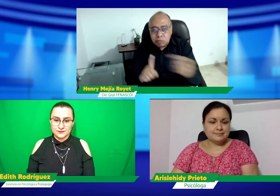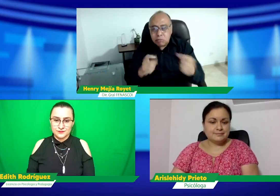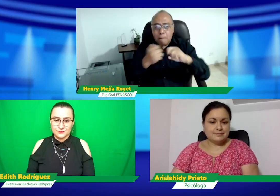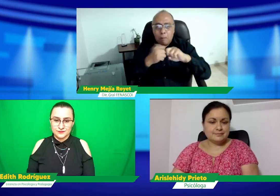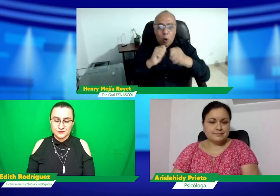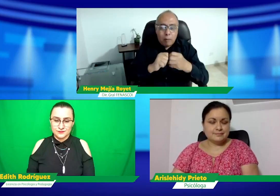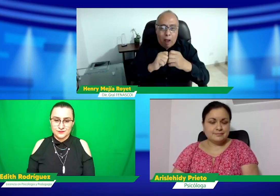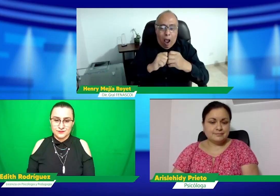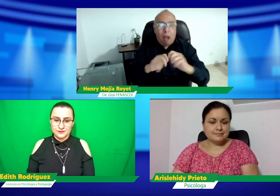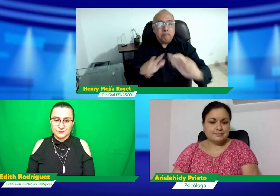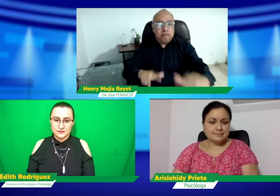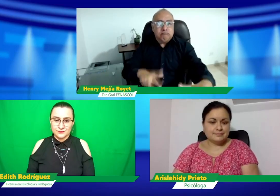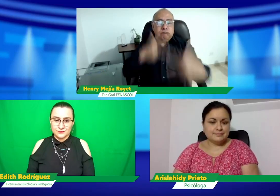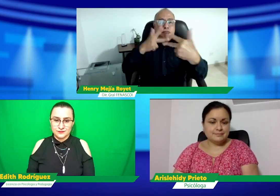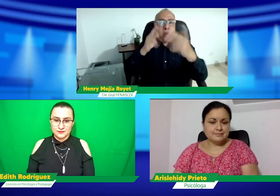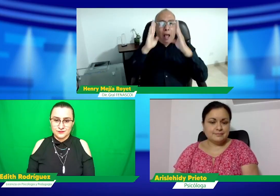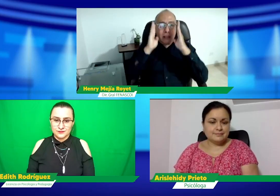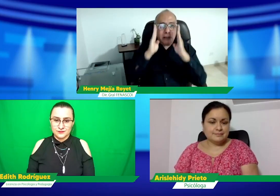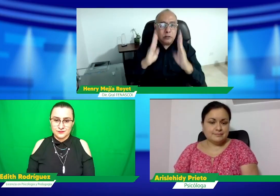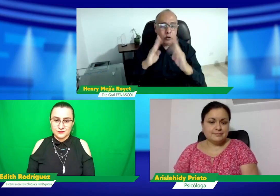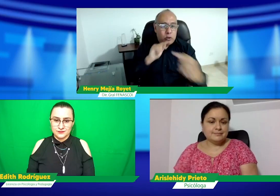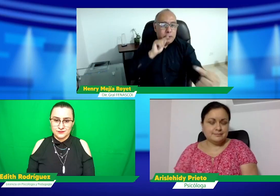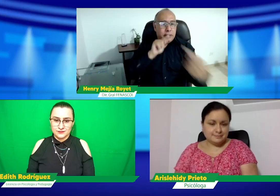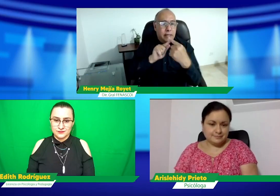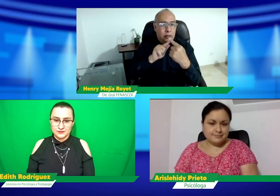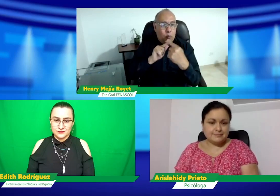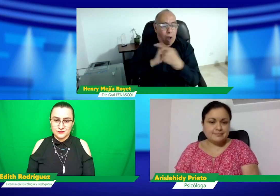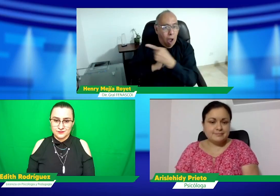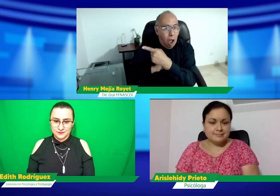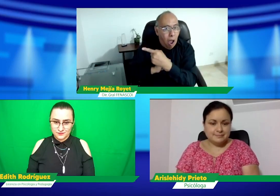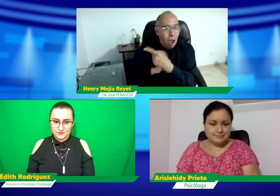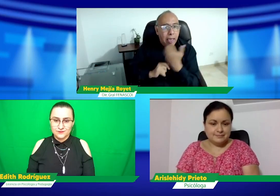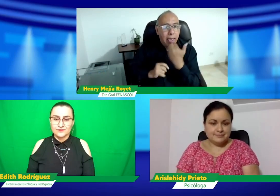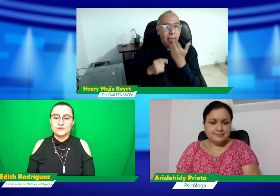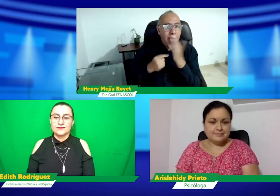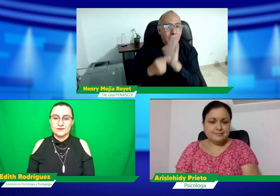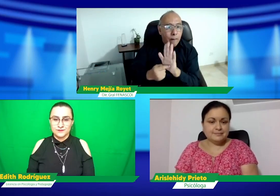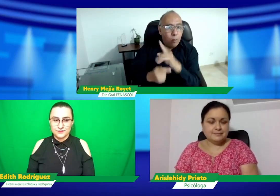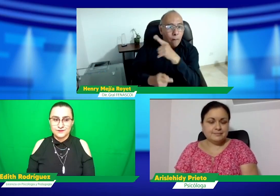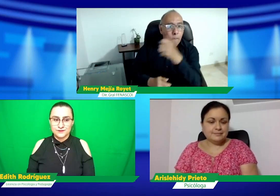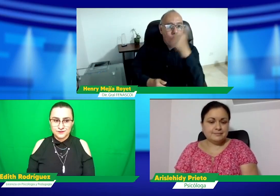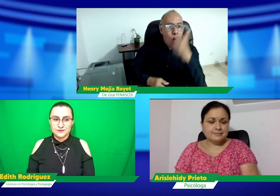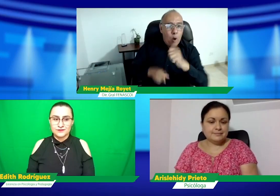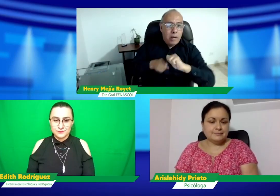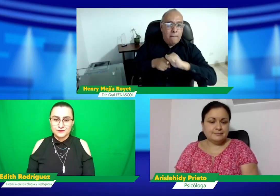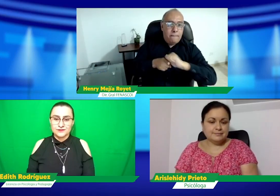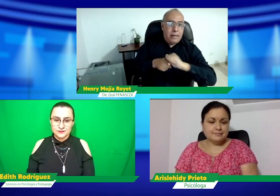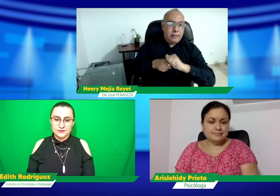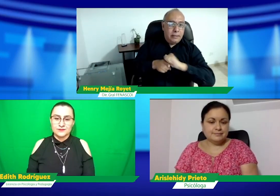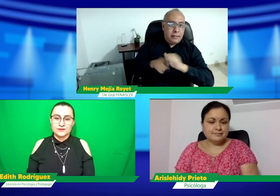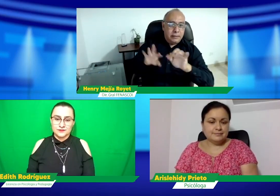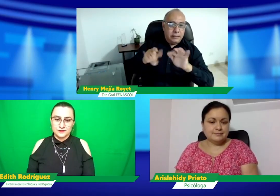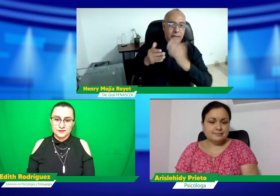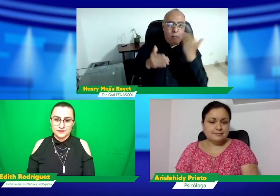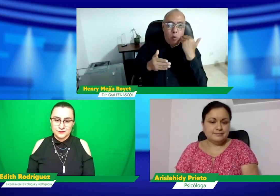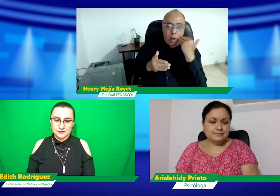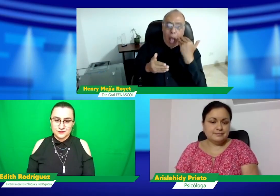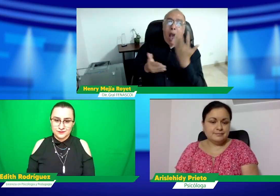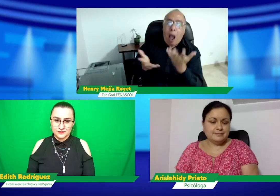línea especializada para casos de violencia de género y se puede atender directamente, entonces esa por ejemplo